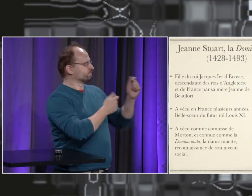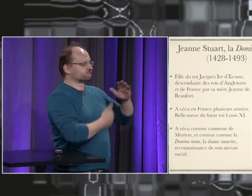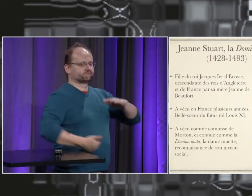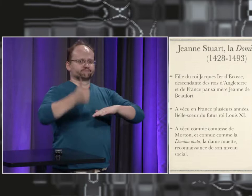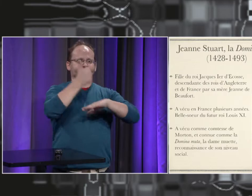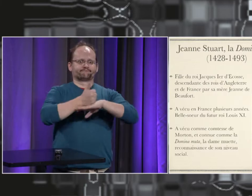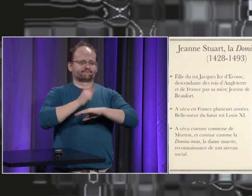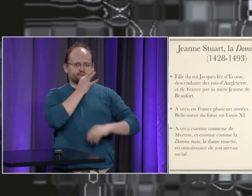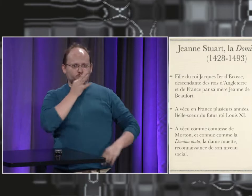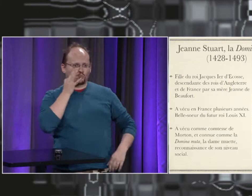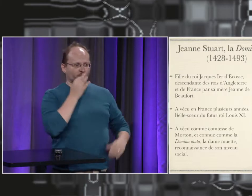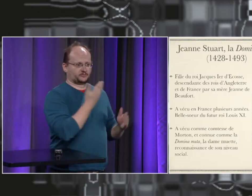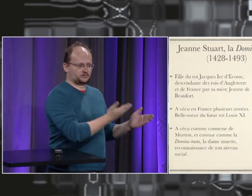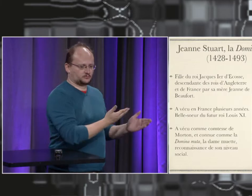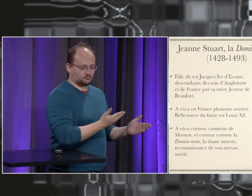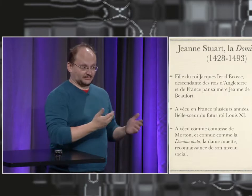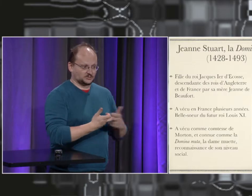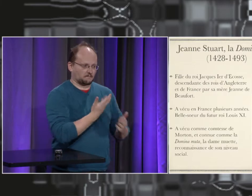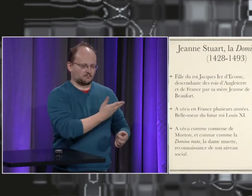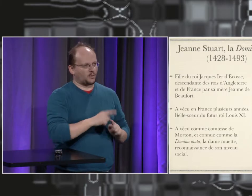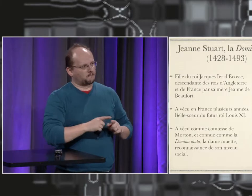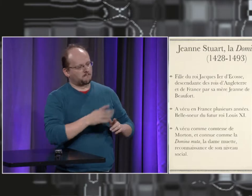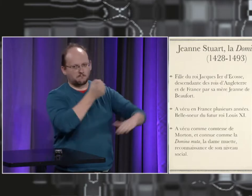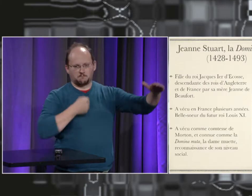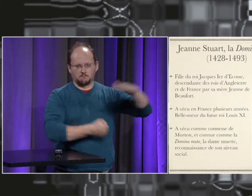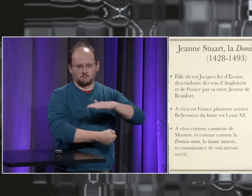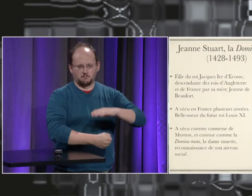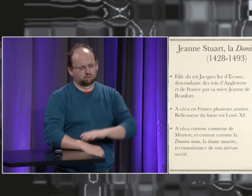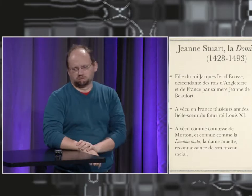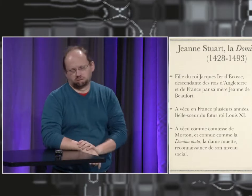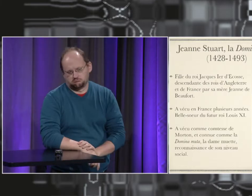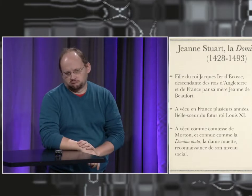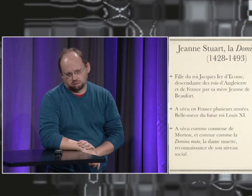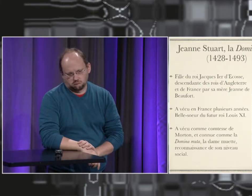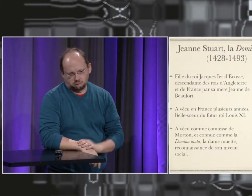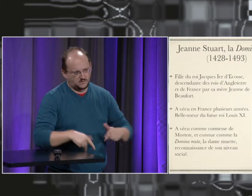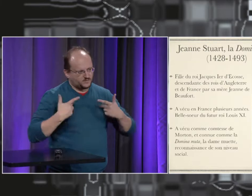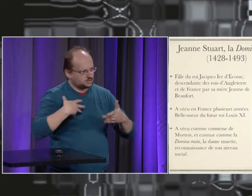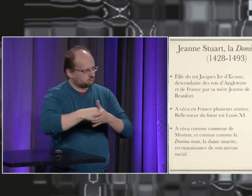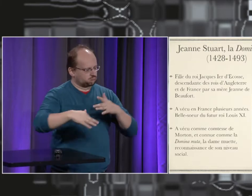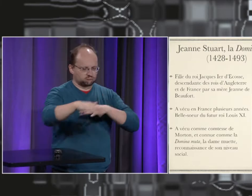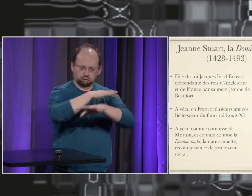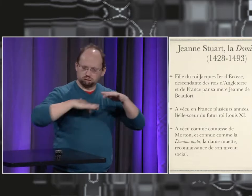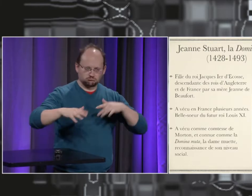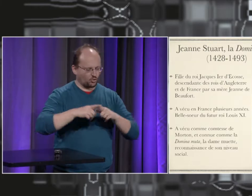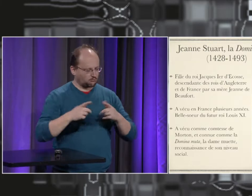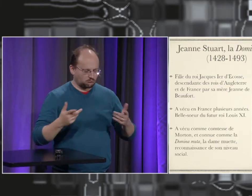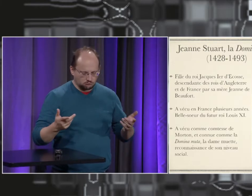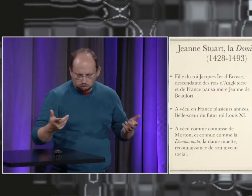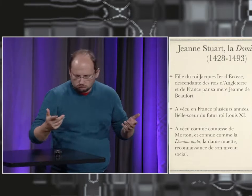et on l'a nommée la Domina Mouta et elle a vécu elle participait à la société de l